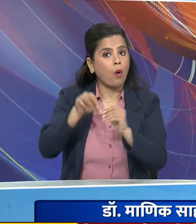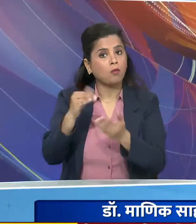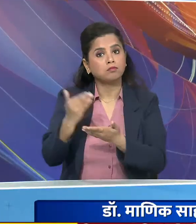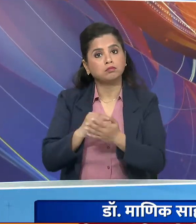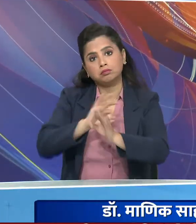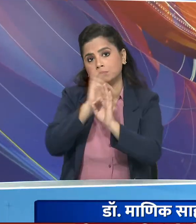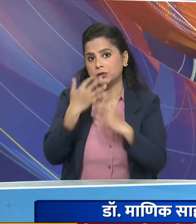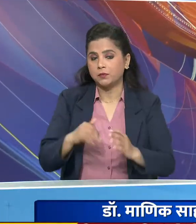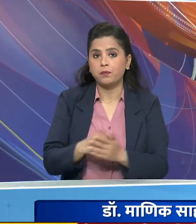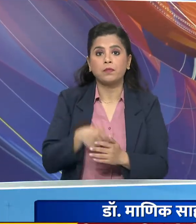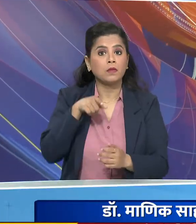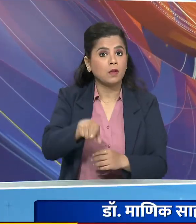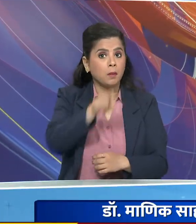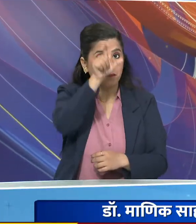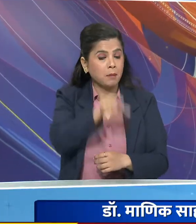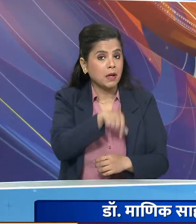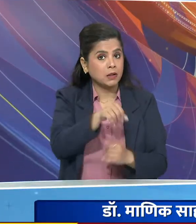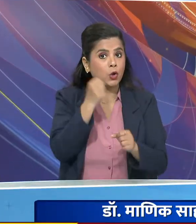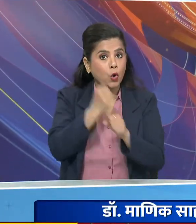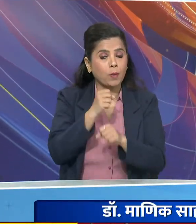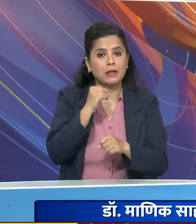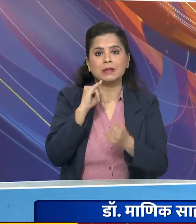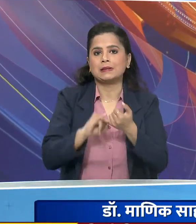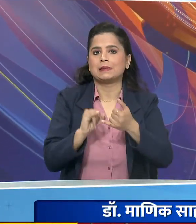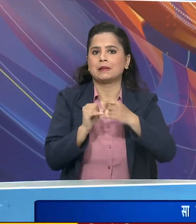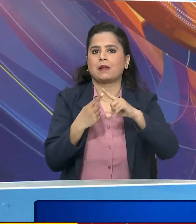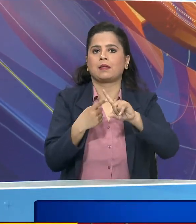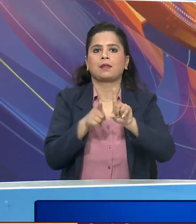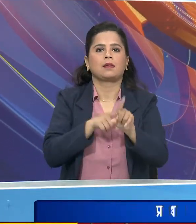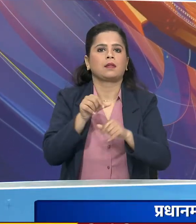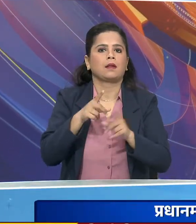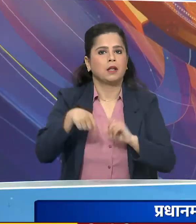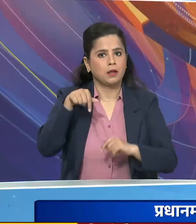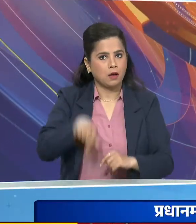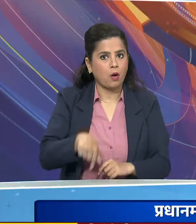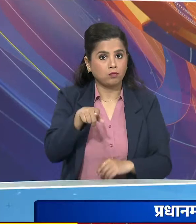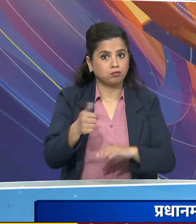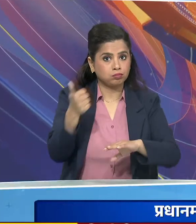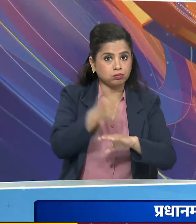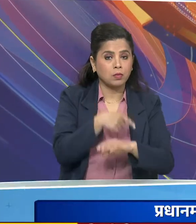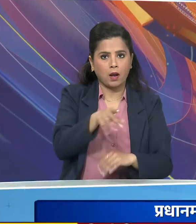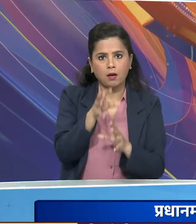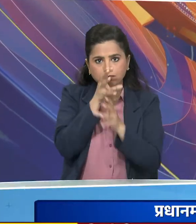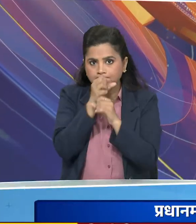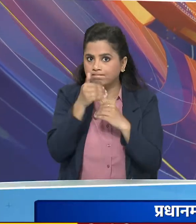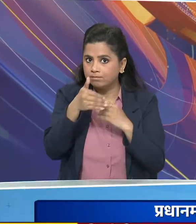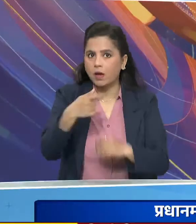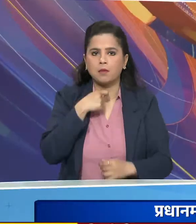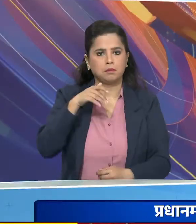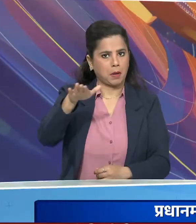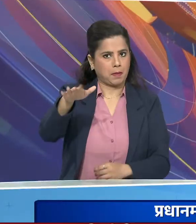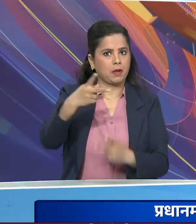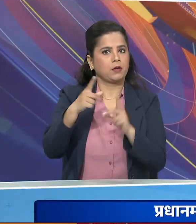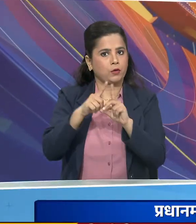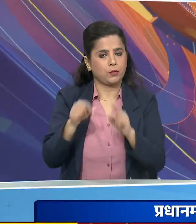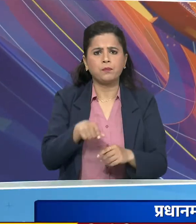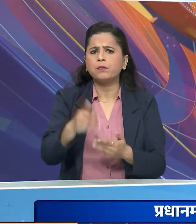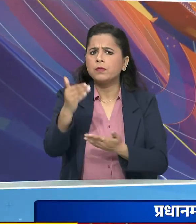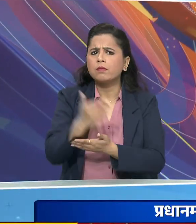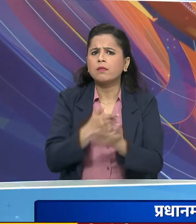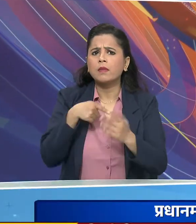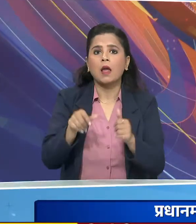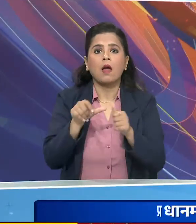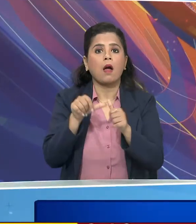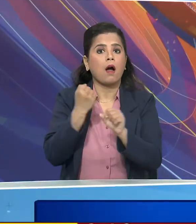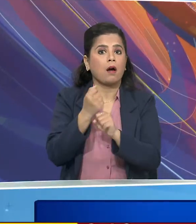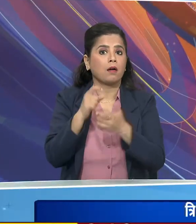राजिपाल सत्यदेव नाराय नार्या डॉक्टर साहा को आज पद और गोपनियता की शपत दिलाएंगे ये कारिक्रम अगरतला